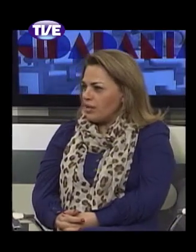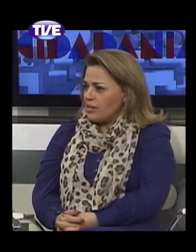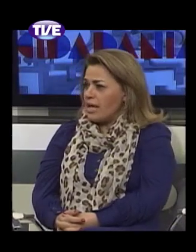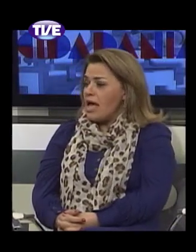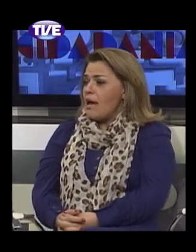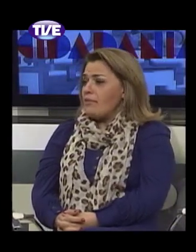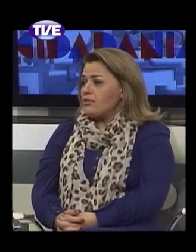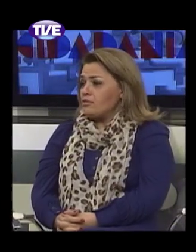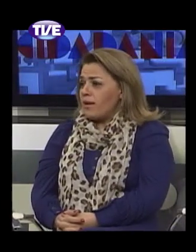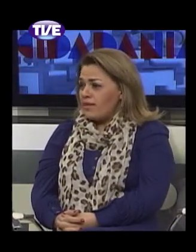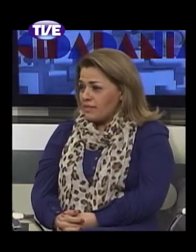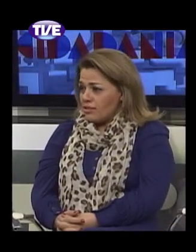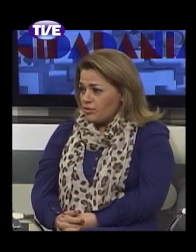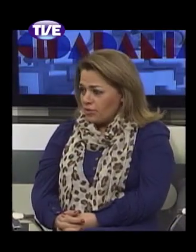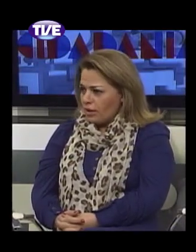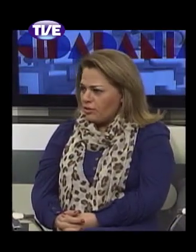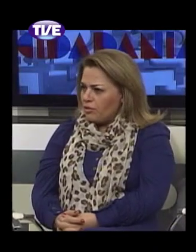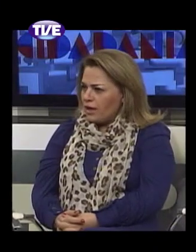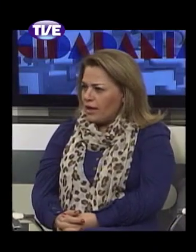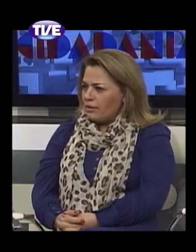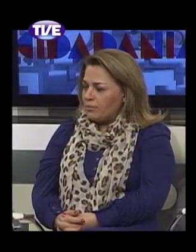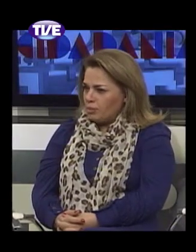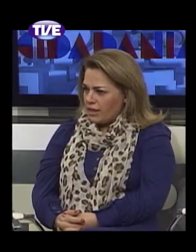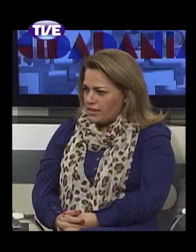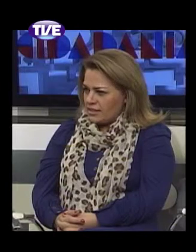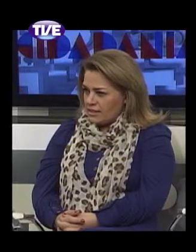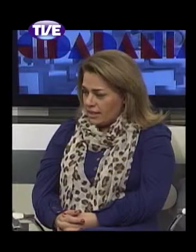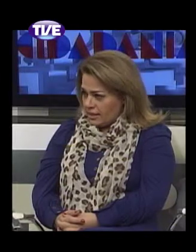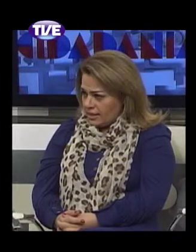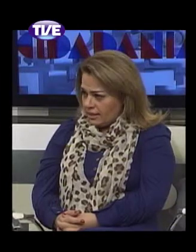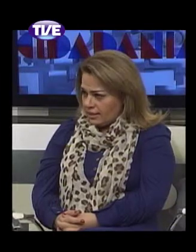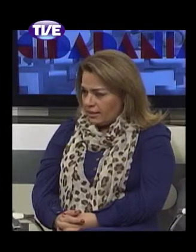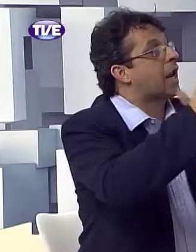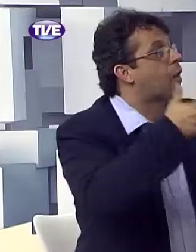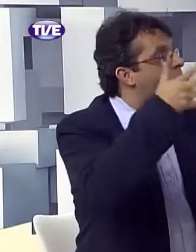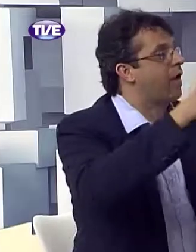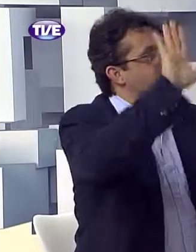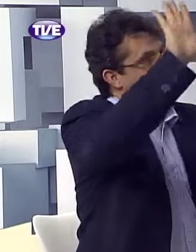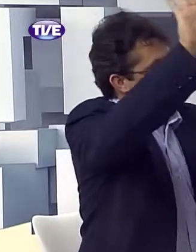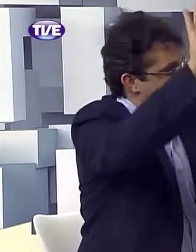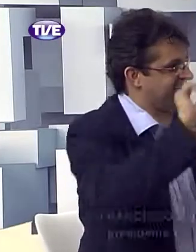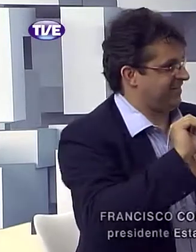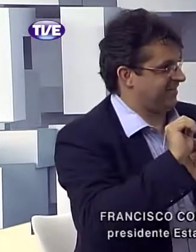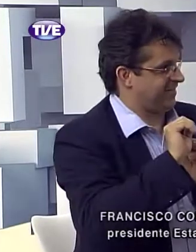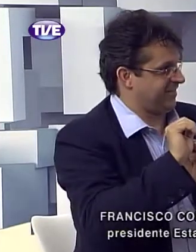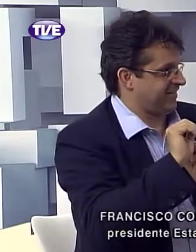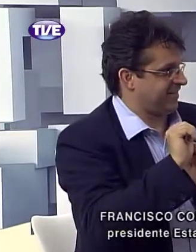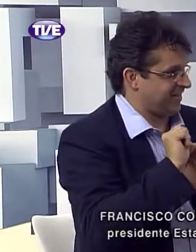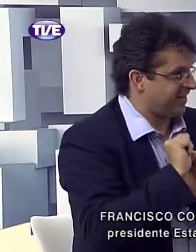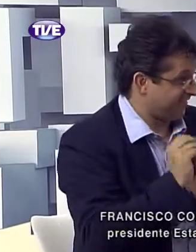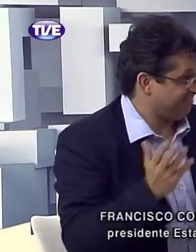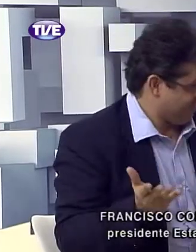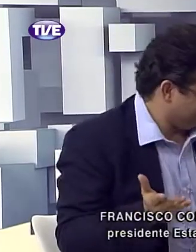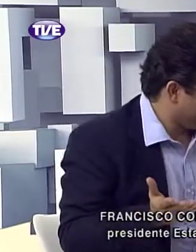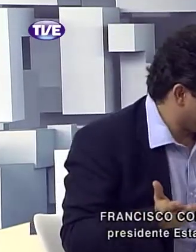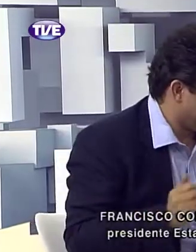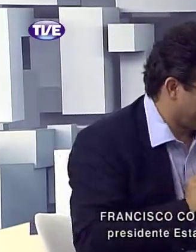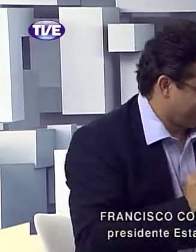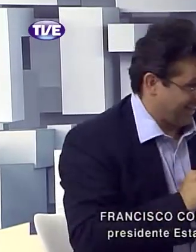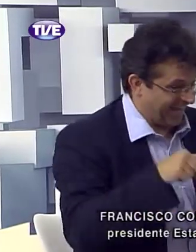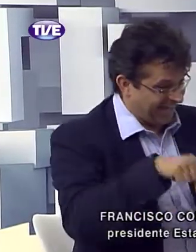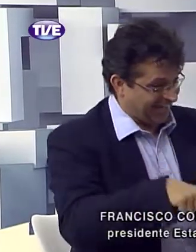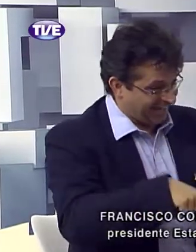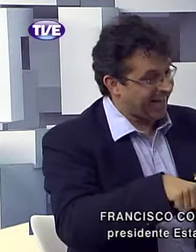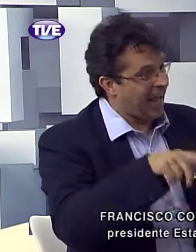Brasil e língua portuguesa. Mas os países que usam a língua portuguesa escrita, nem sempre usam as línguas, a mesma língua de